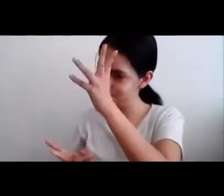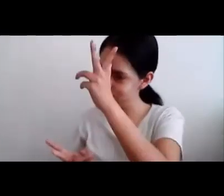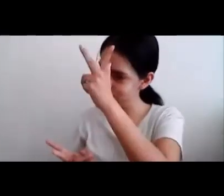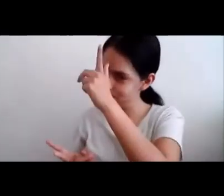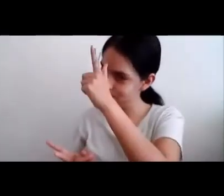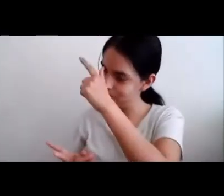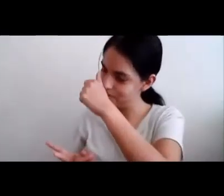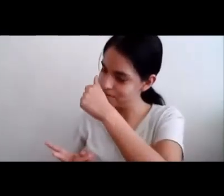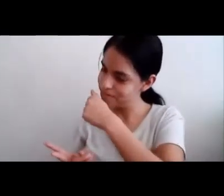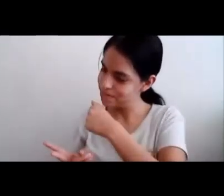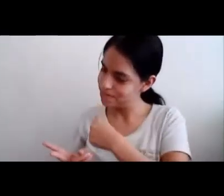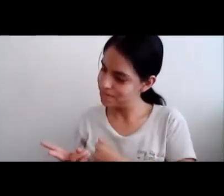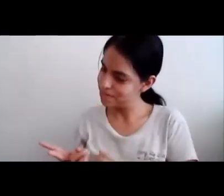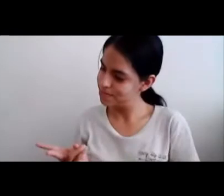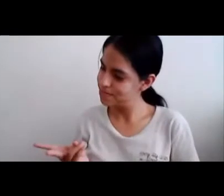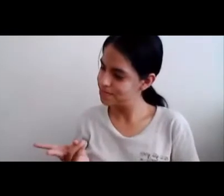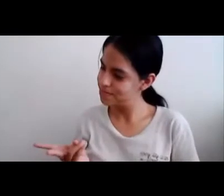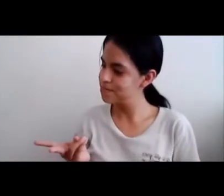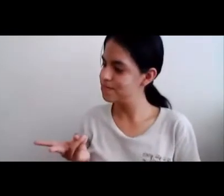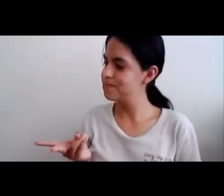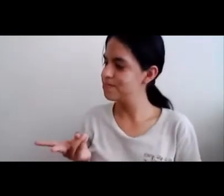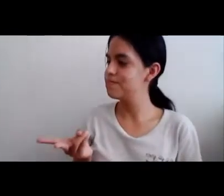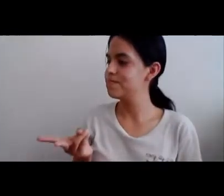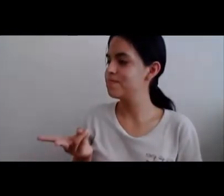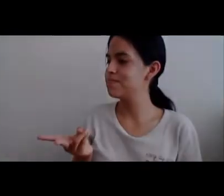Se sintió Profundamente Enamorado